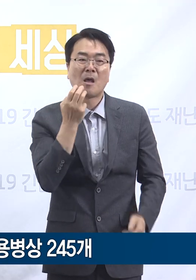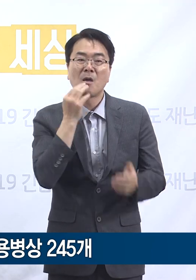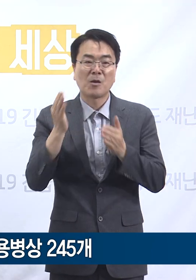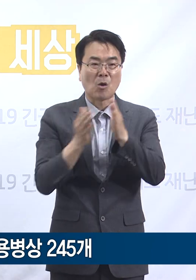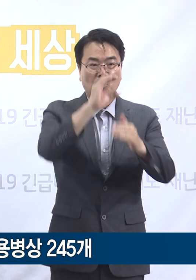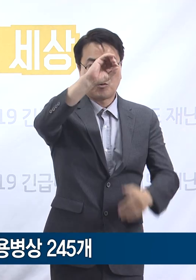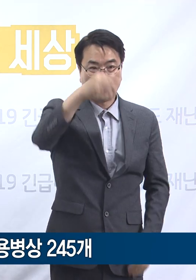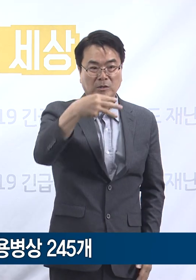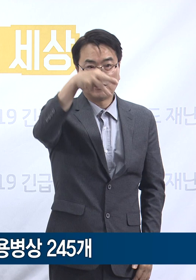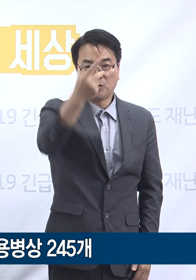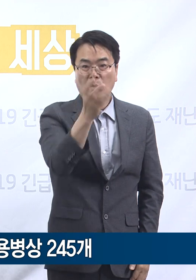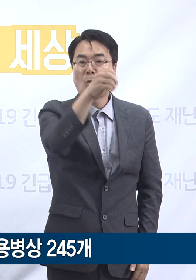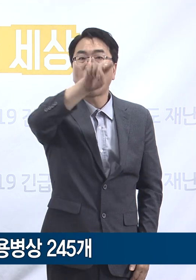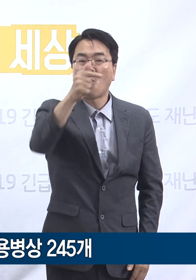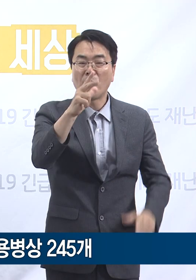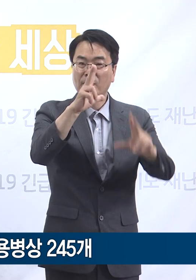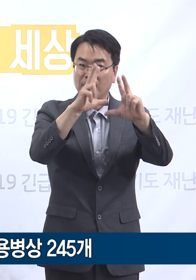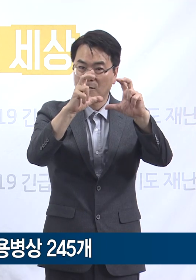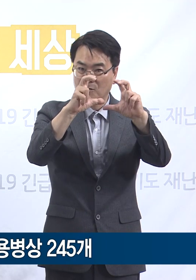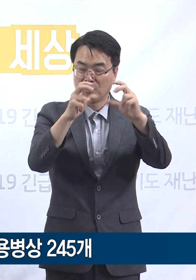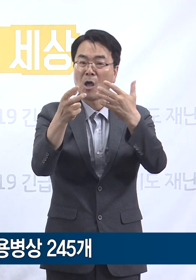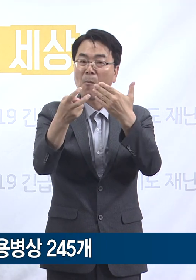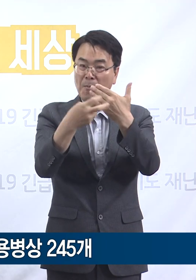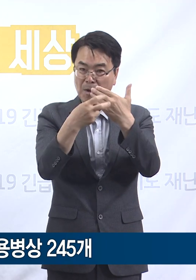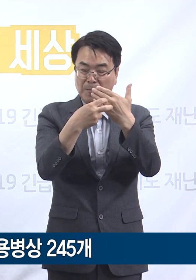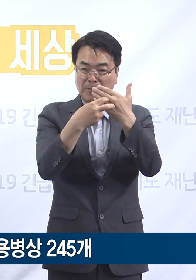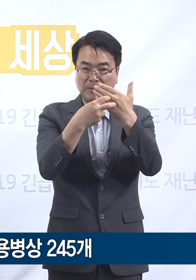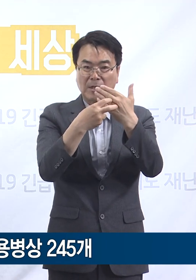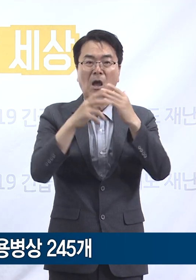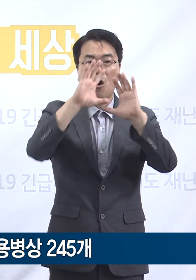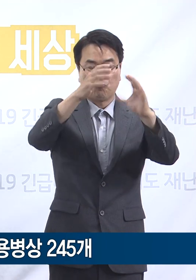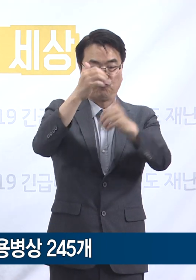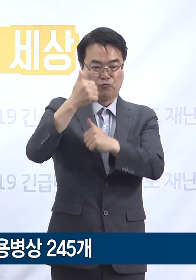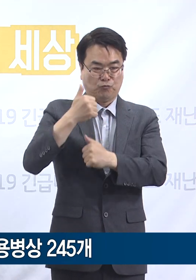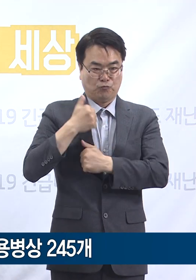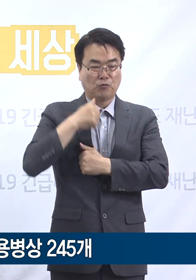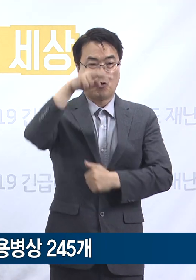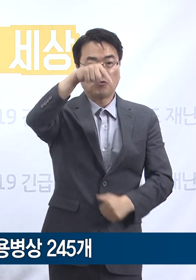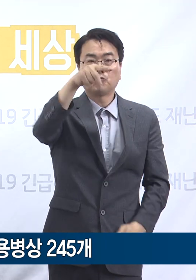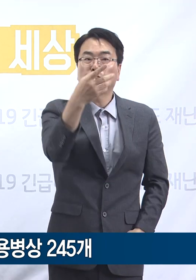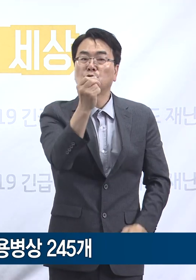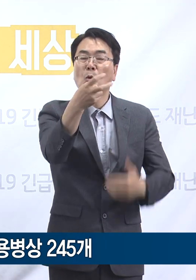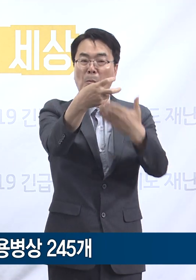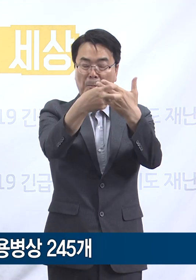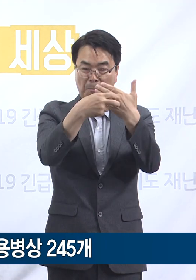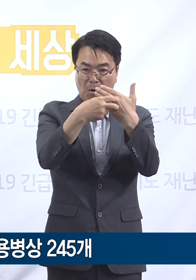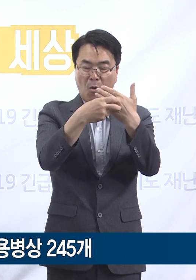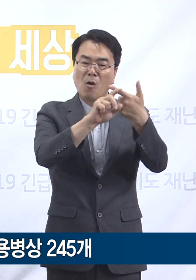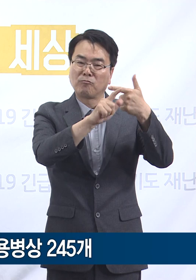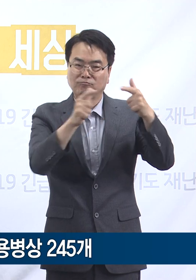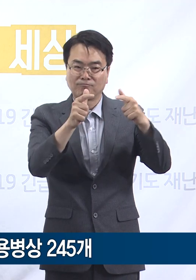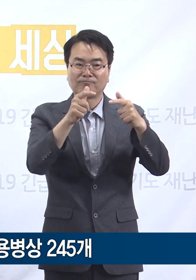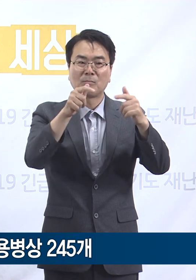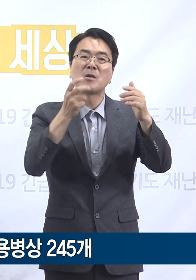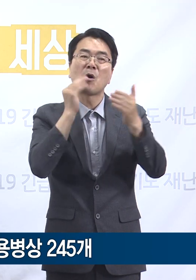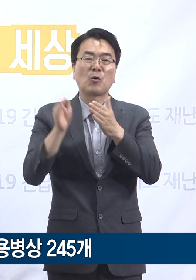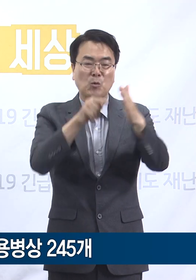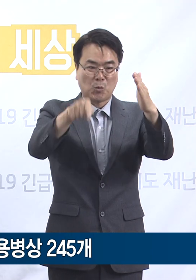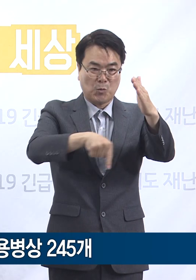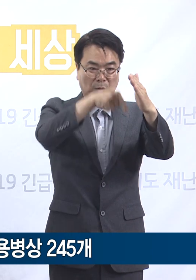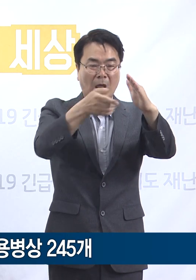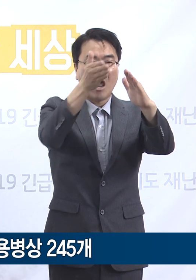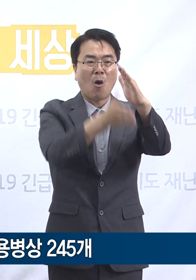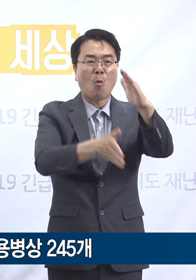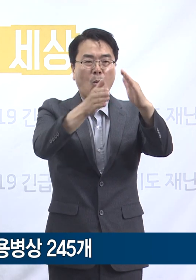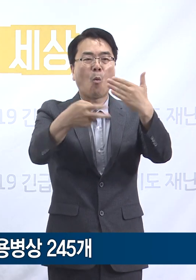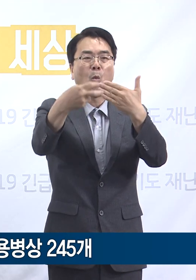성남시의료원, 분당서울대학교병원, 국군수도병원, 건강보험공단 일산병원 등 도내 공공의료기관들의